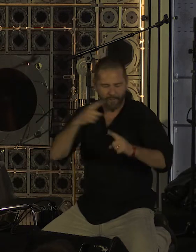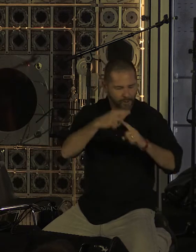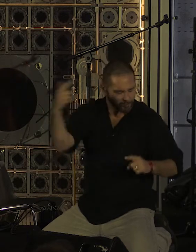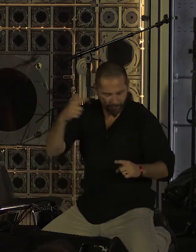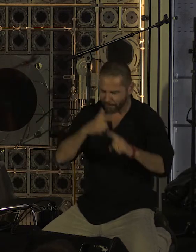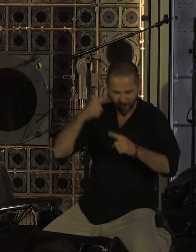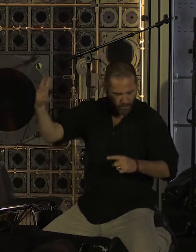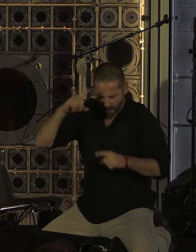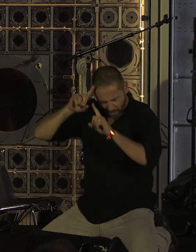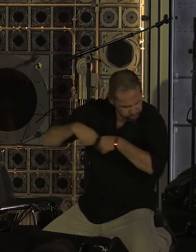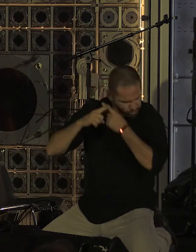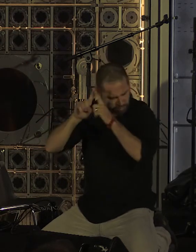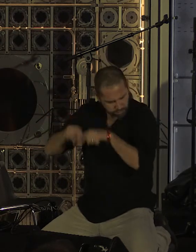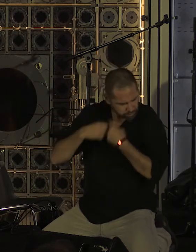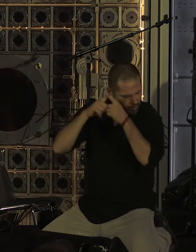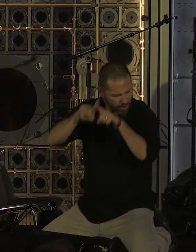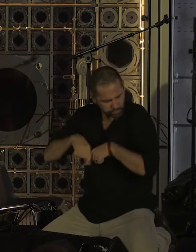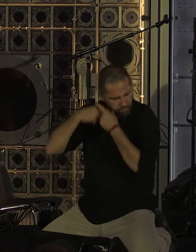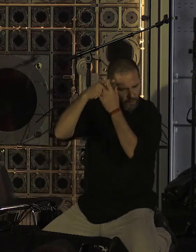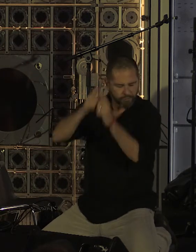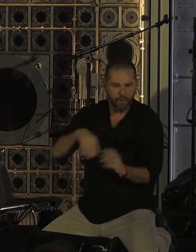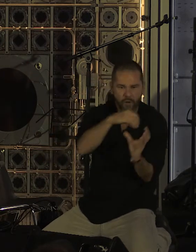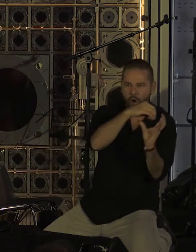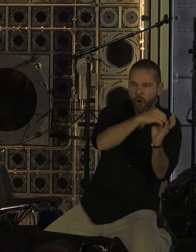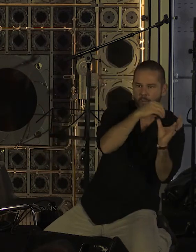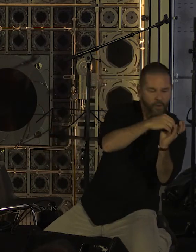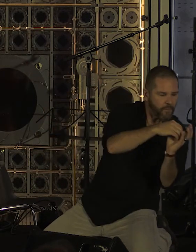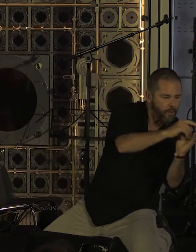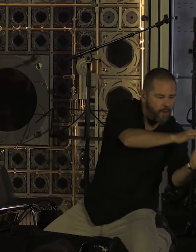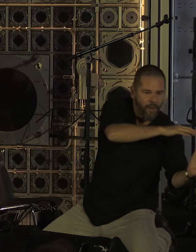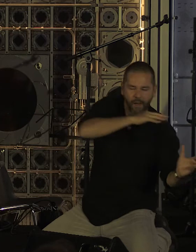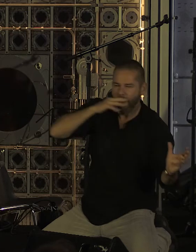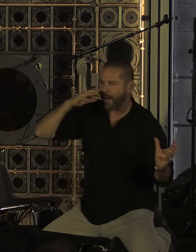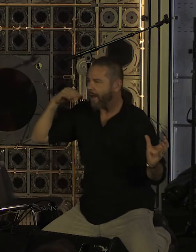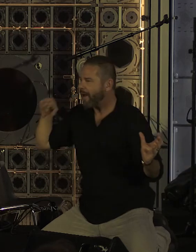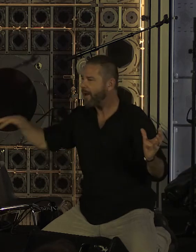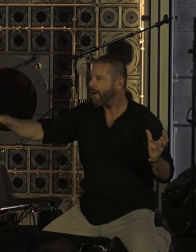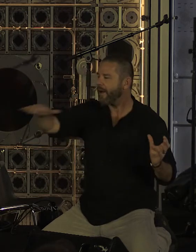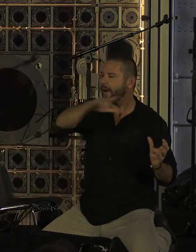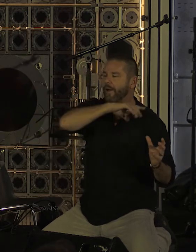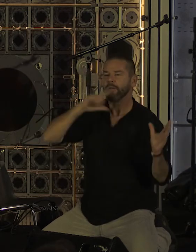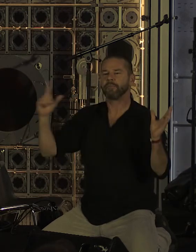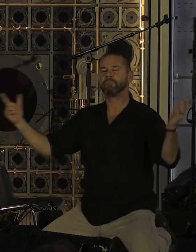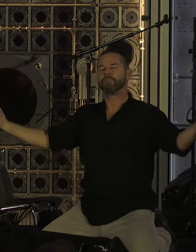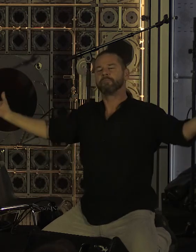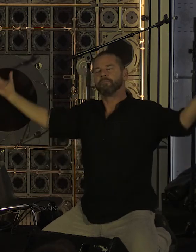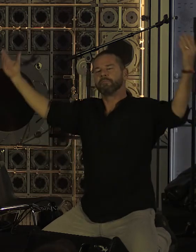Dans le bureau vide De ton père Qui au fil du sommeil S'était empli D'un murmure de voix